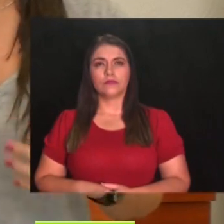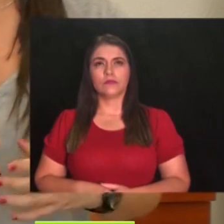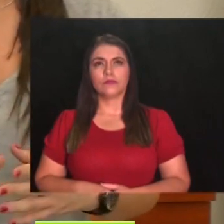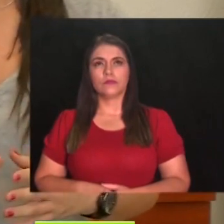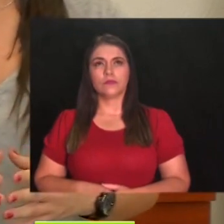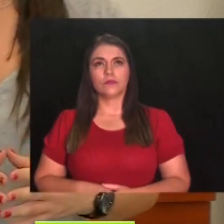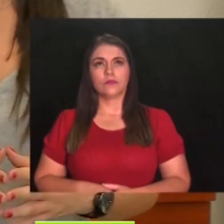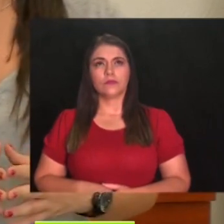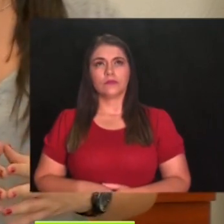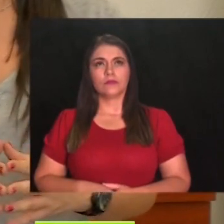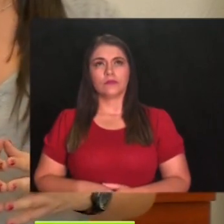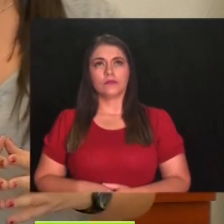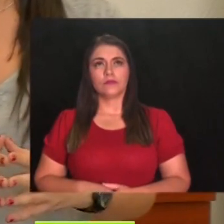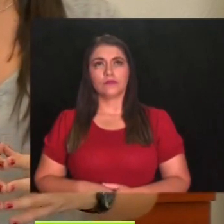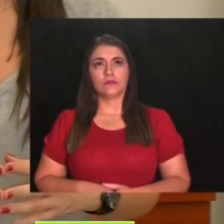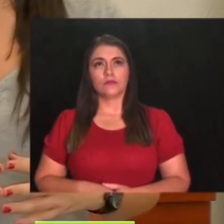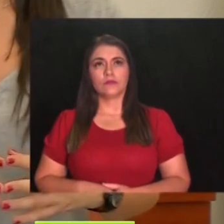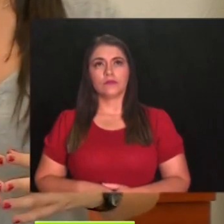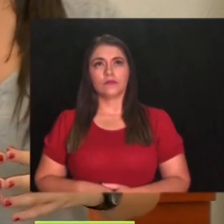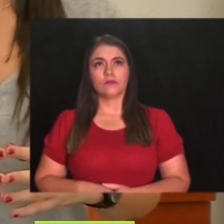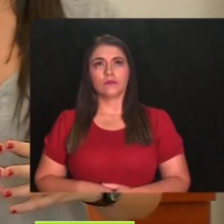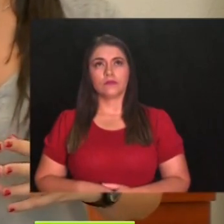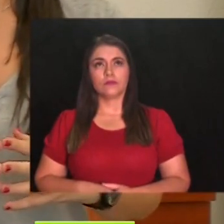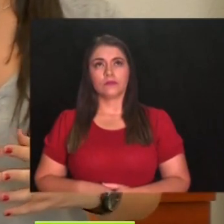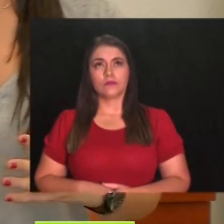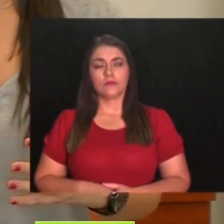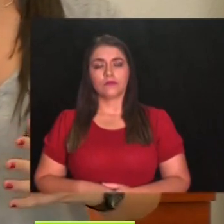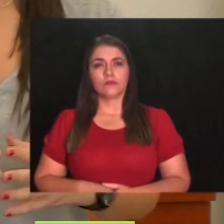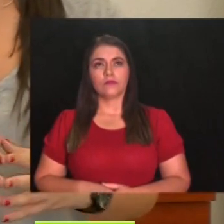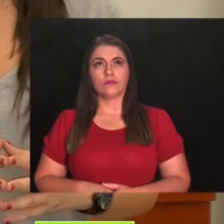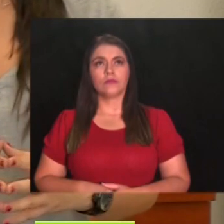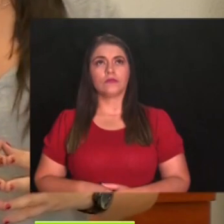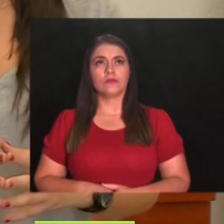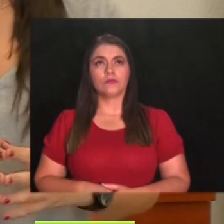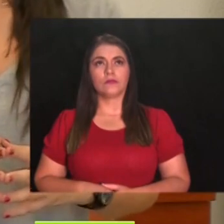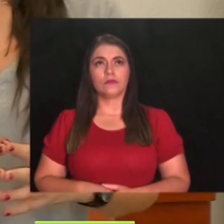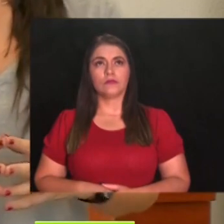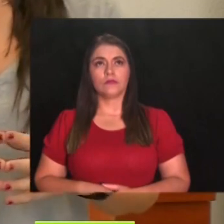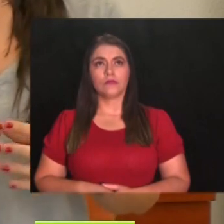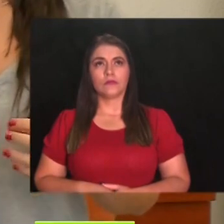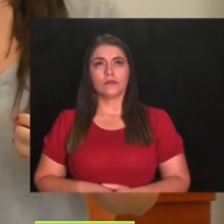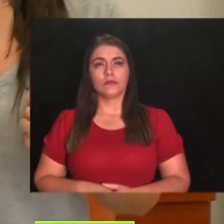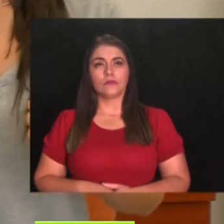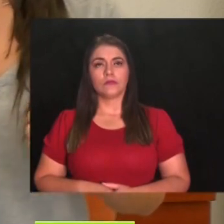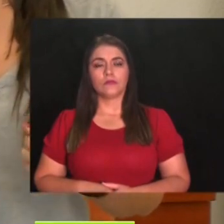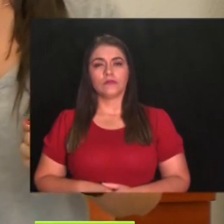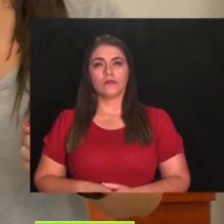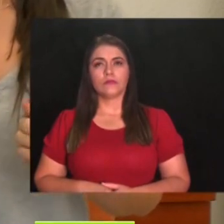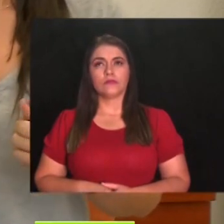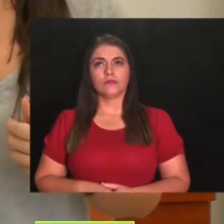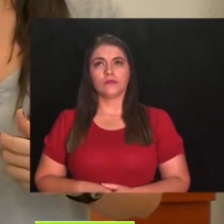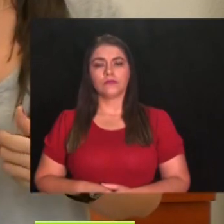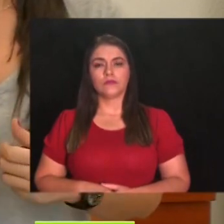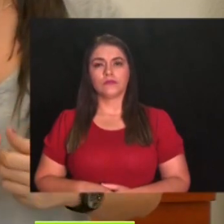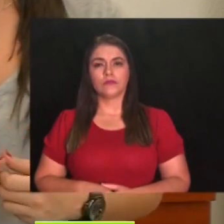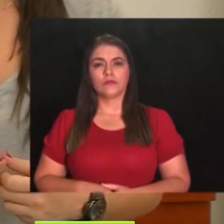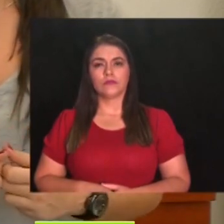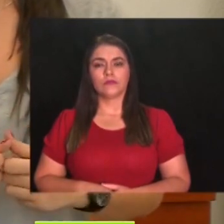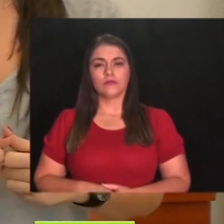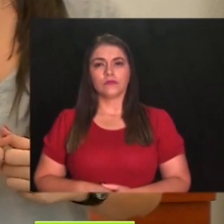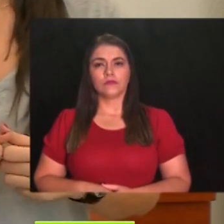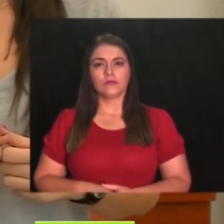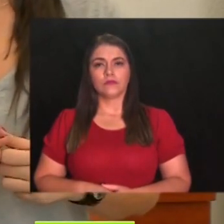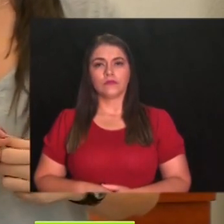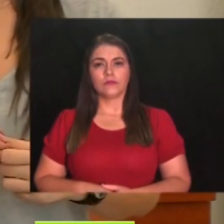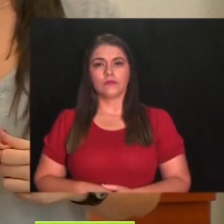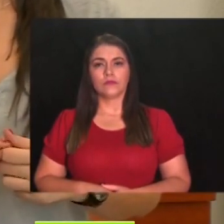.400 personas con esta discapacidad auditiva. Entonces somos conscientes que es un reto muy grande